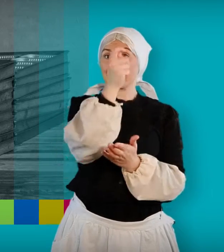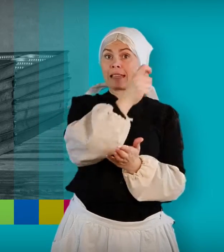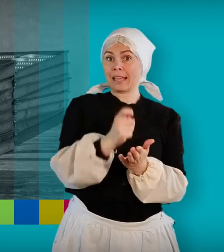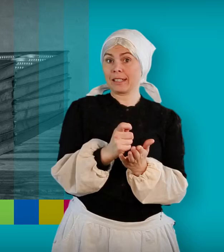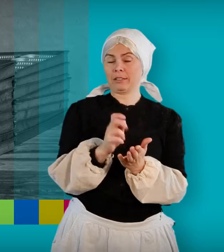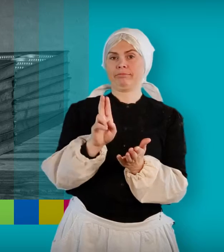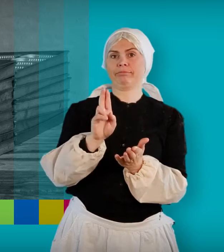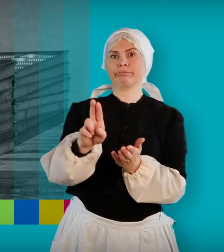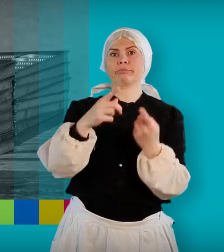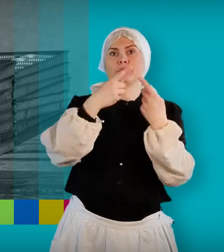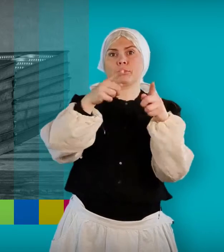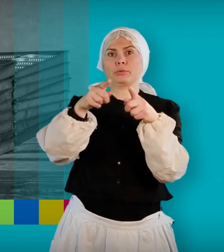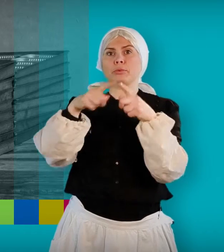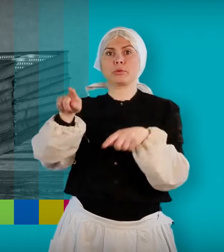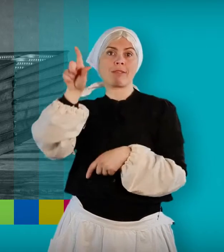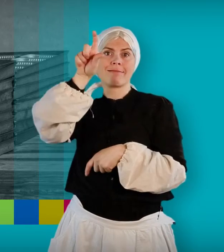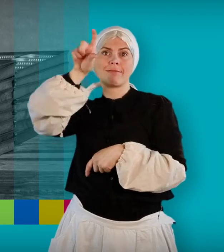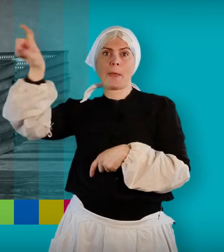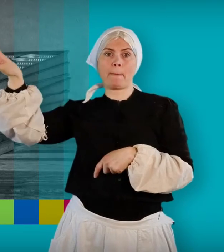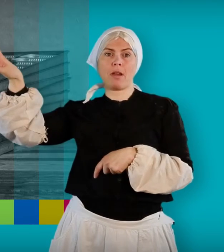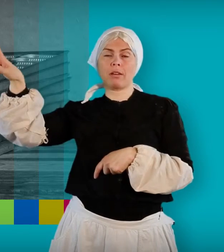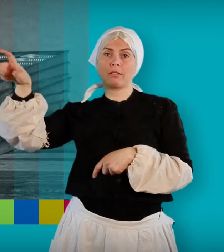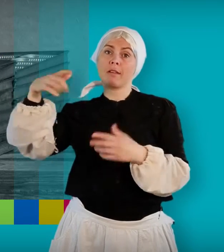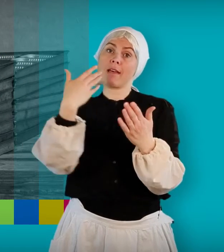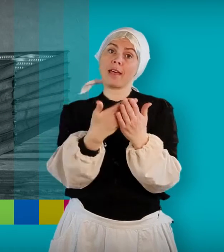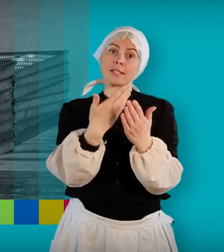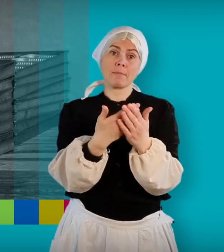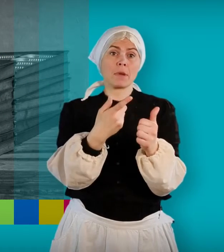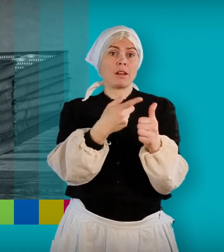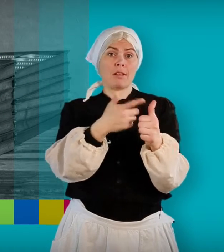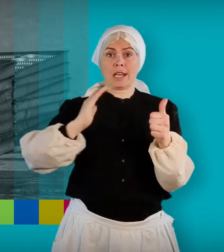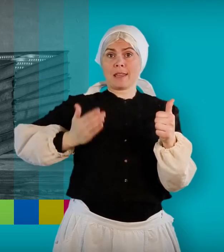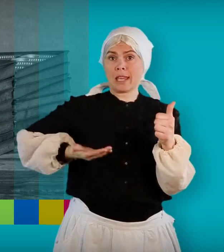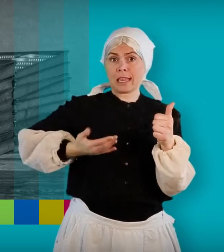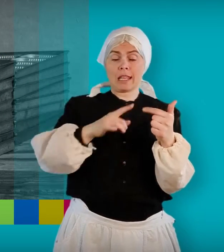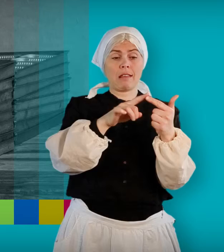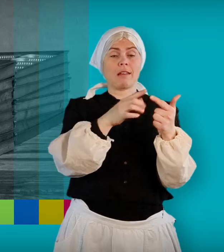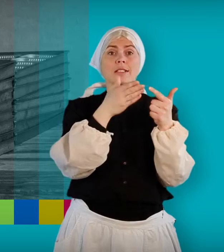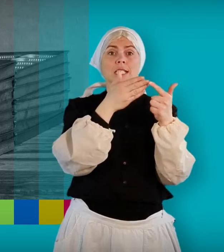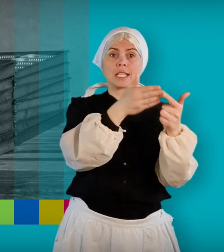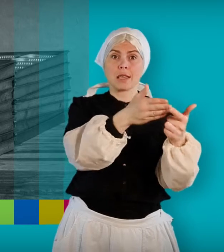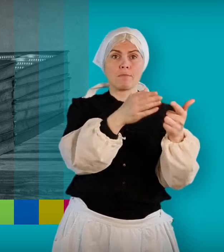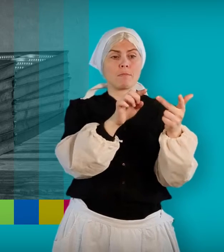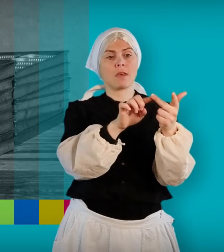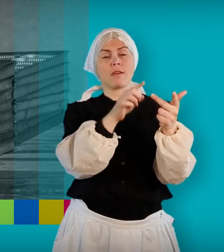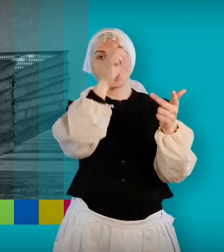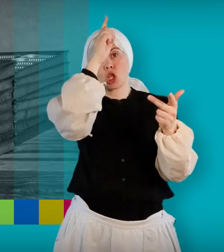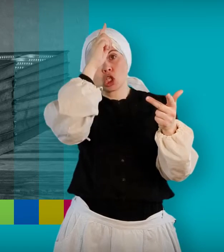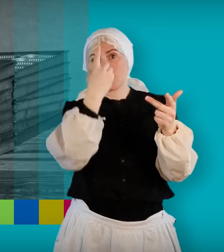Dette har tegninger som er tematisk ordnet, for eksempel kvinner, skip, Tyskland under